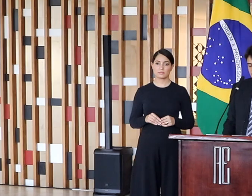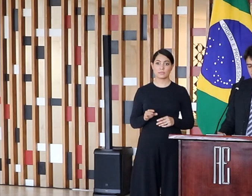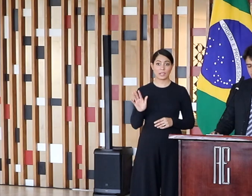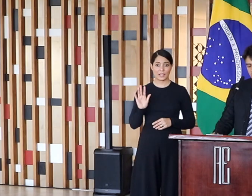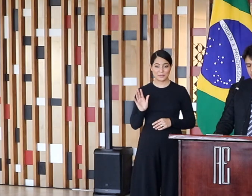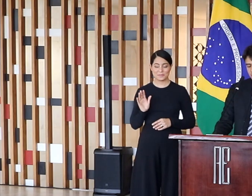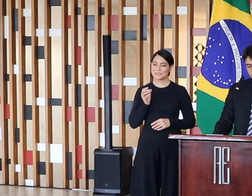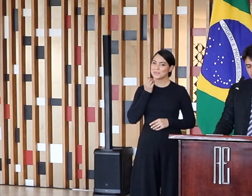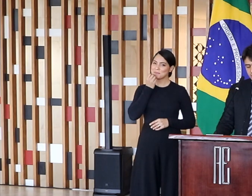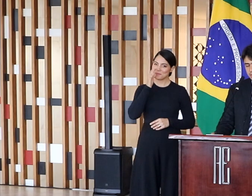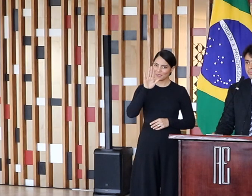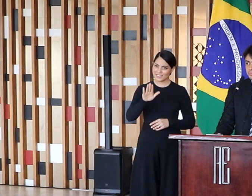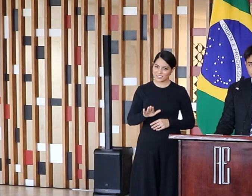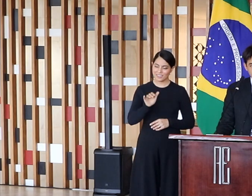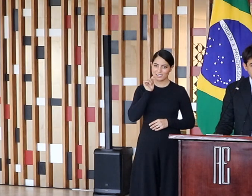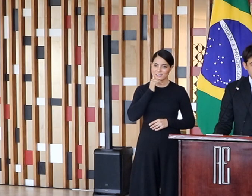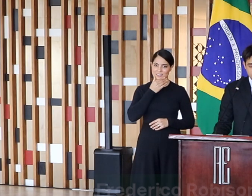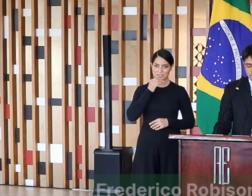Boa tarde, senhoras e senhores.